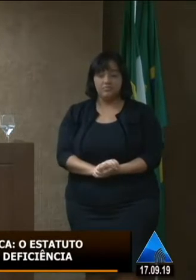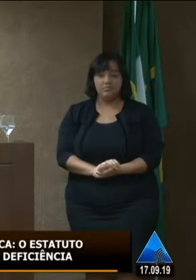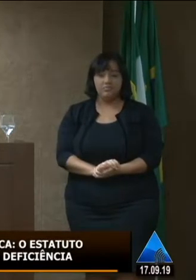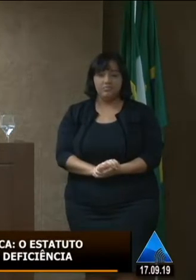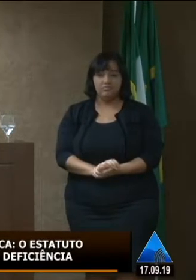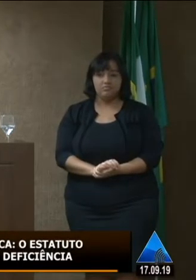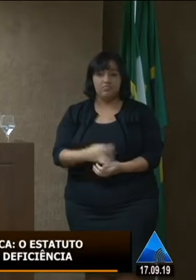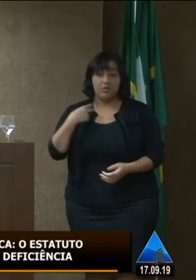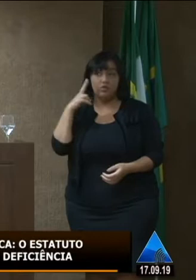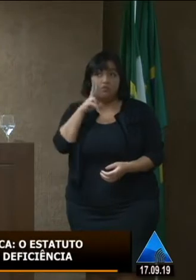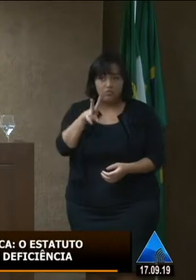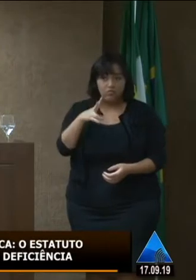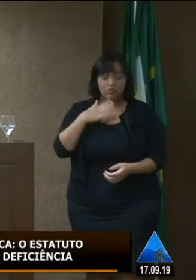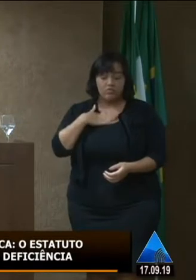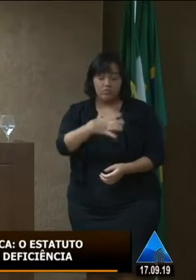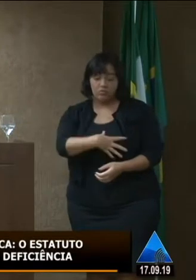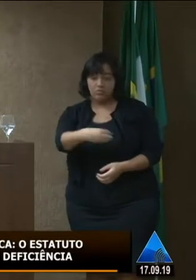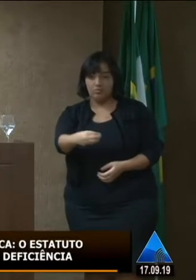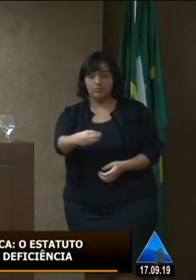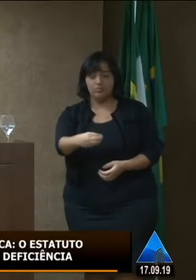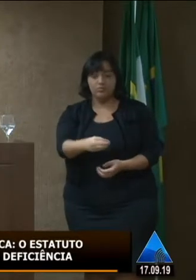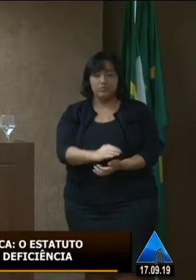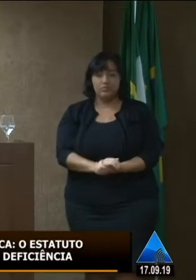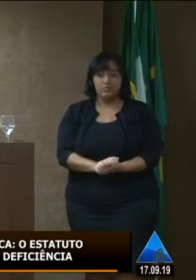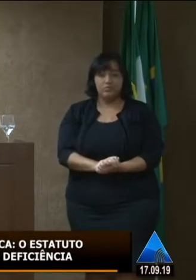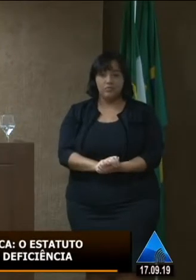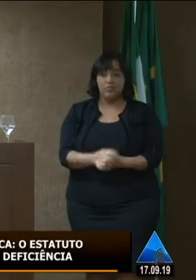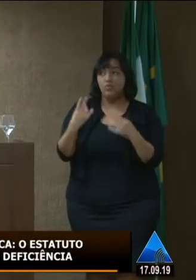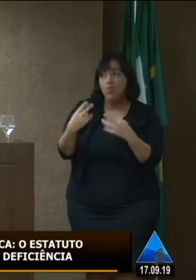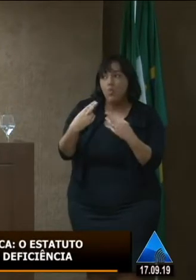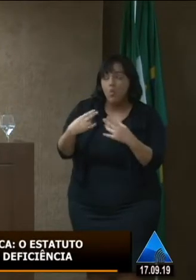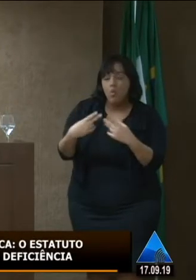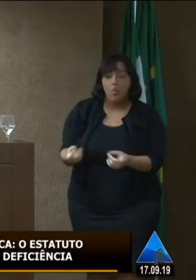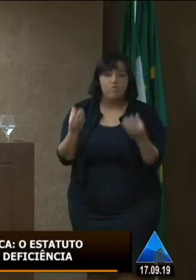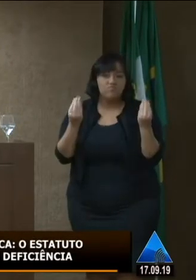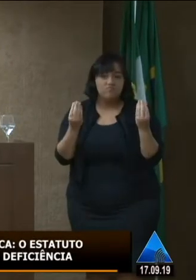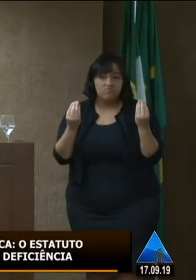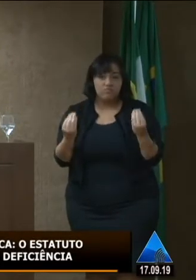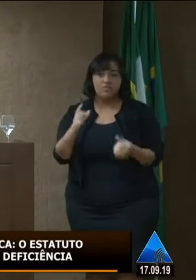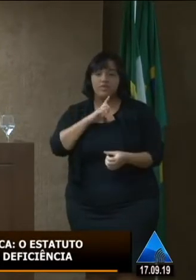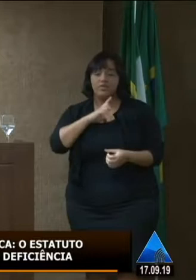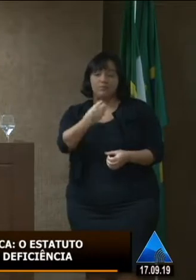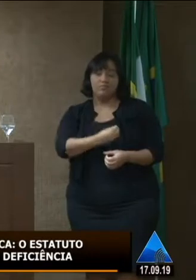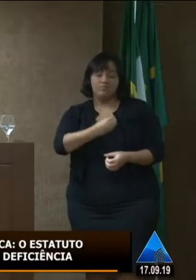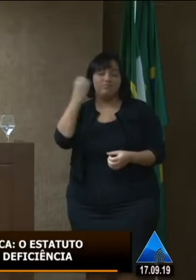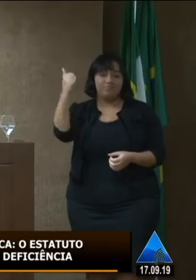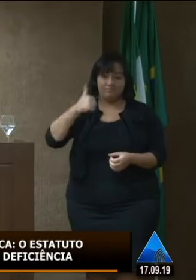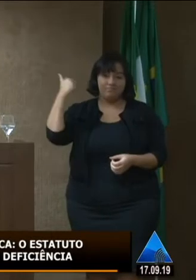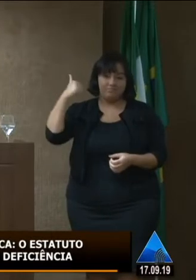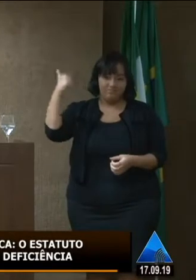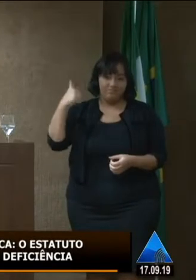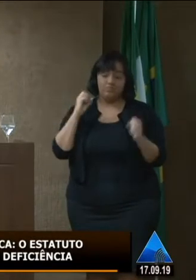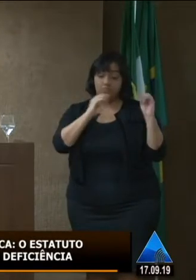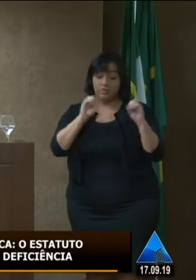então eu vi que o meu filho como muitos iriam ter uma vida melhor né na